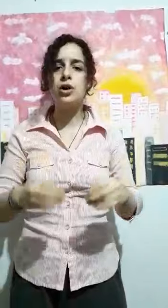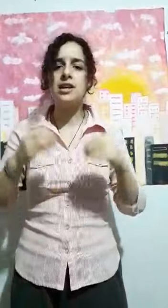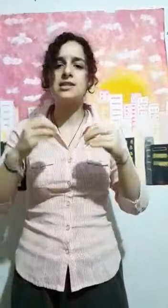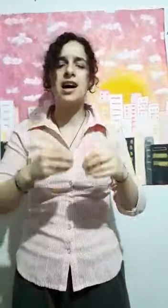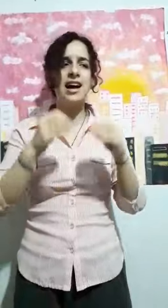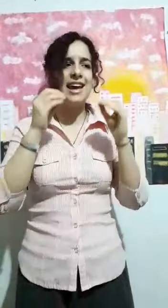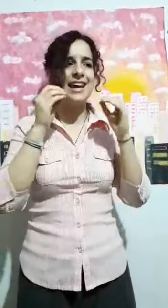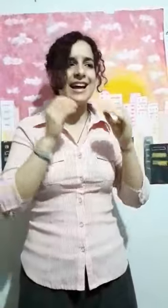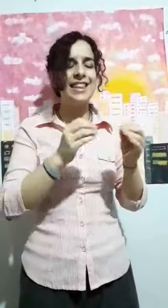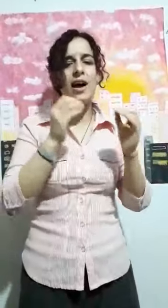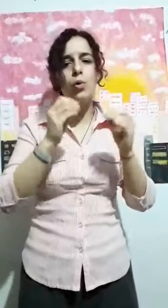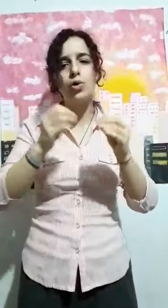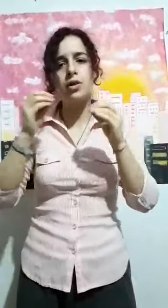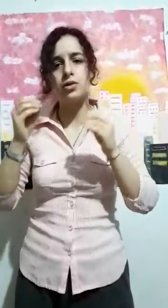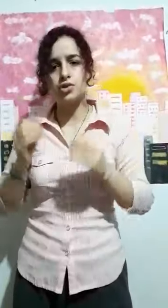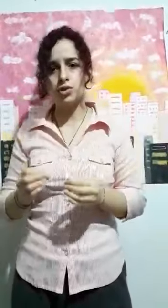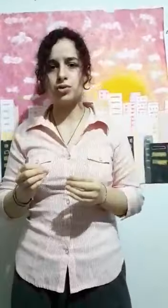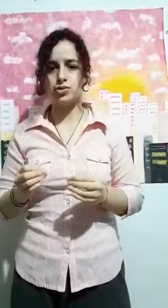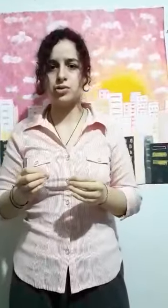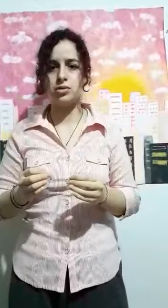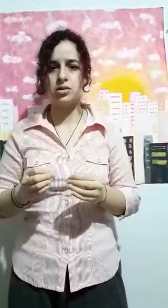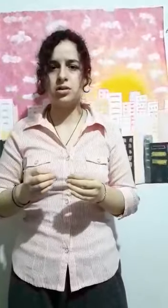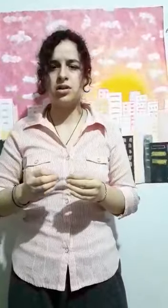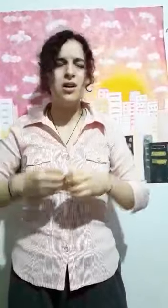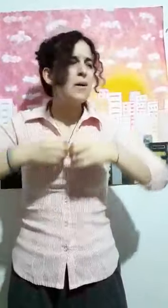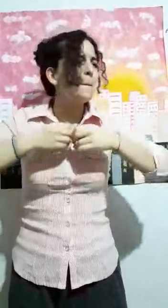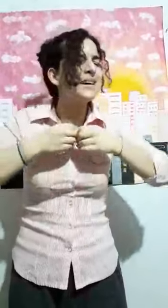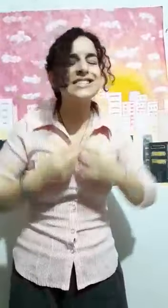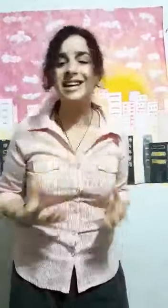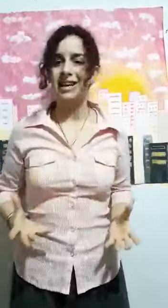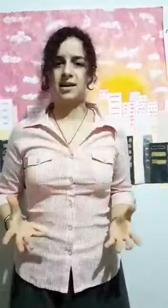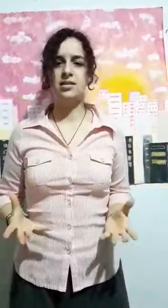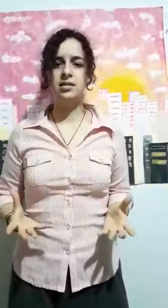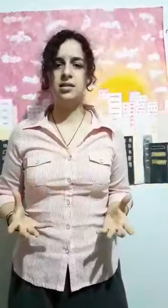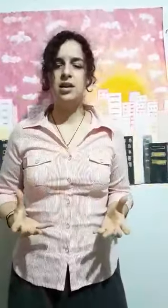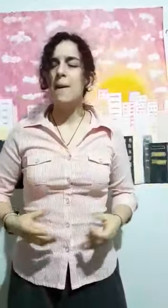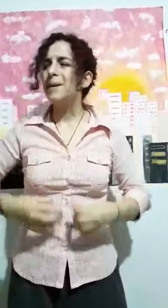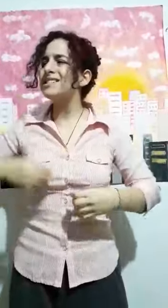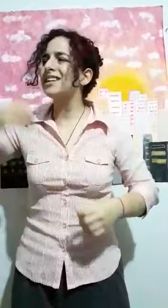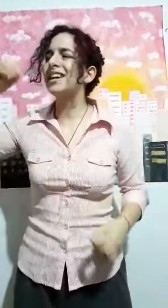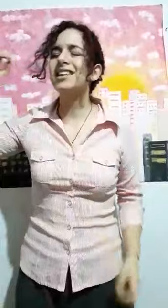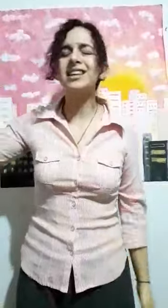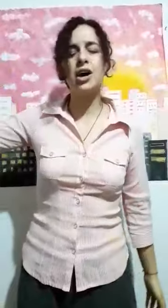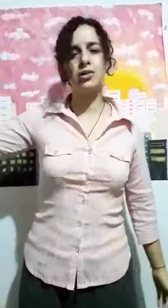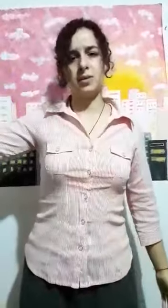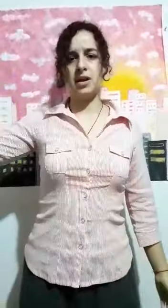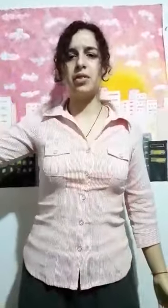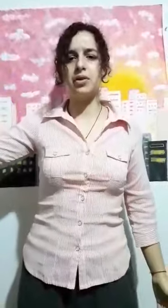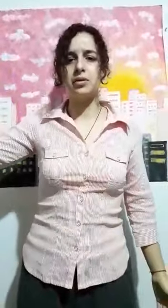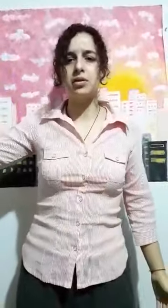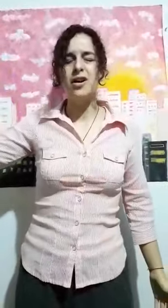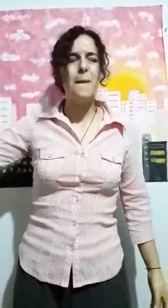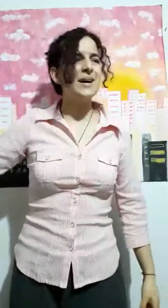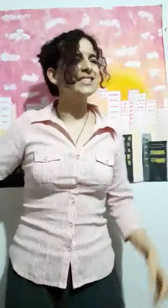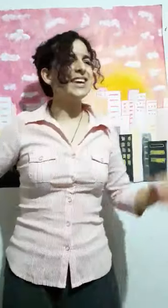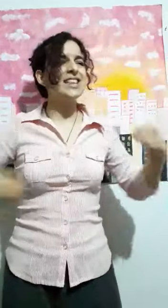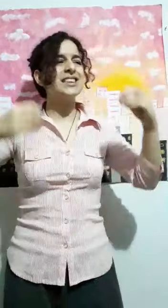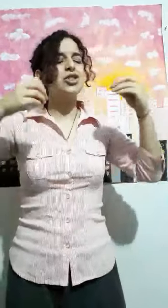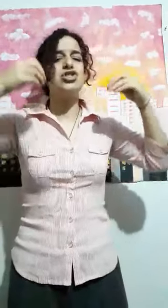está en cada uno de nosotros. ¡Basta ya! ¡Basta ya de tanta contaminación! ¡Basta ya de tantos